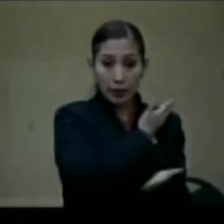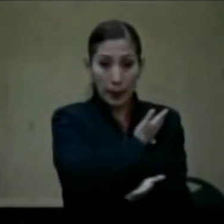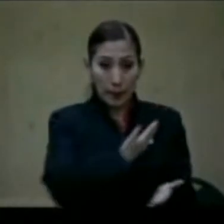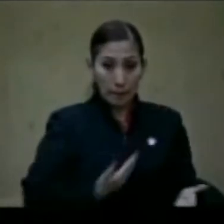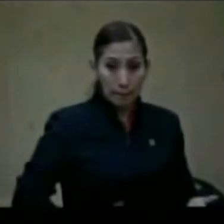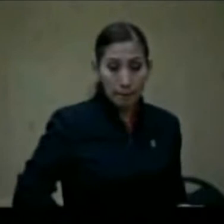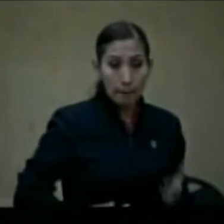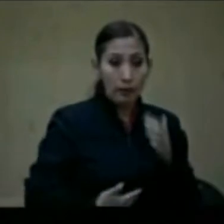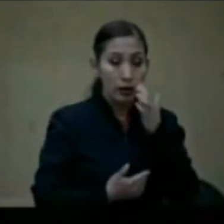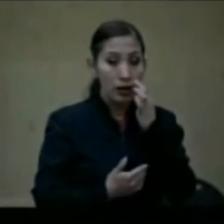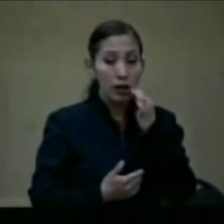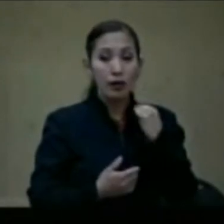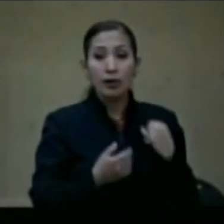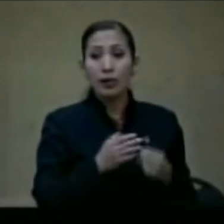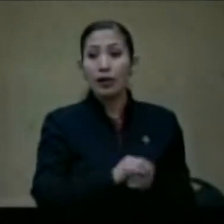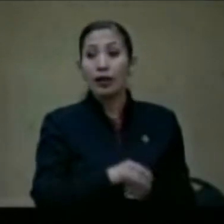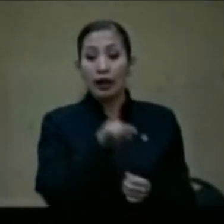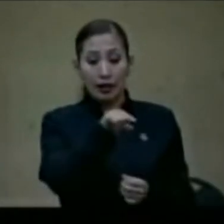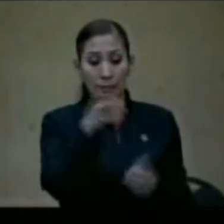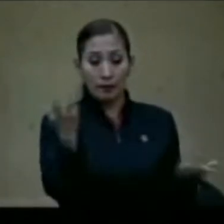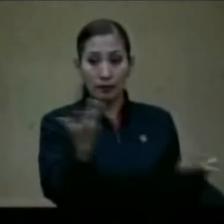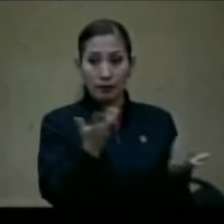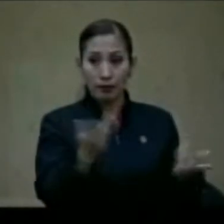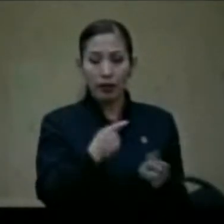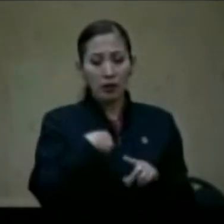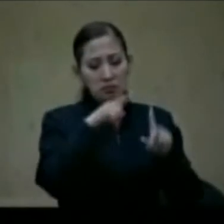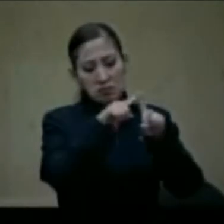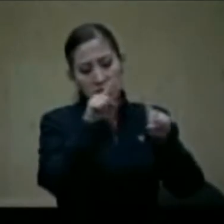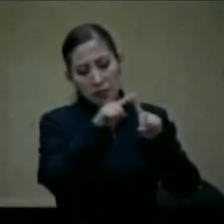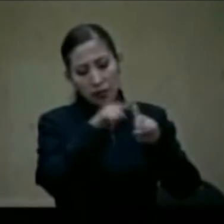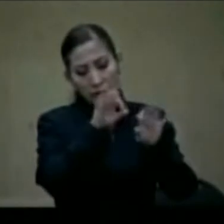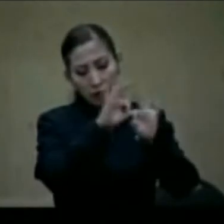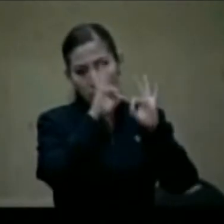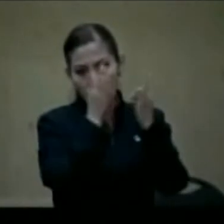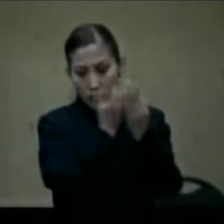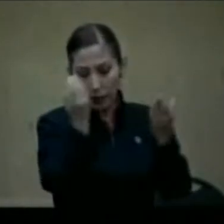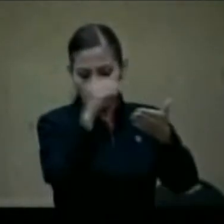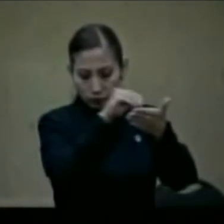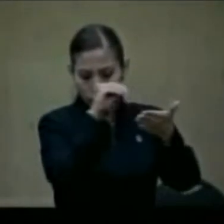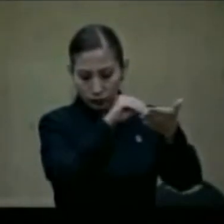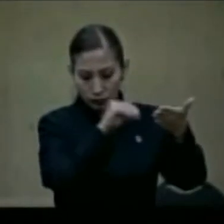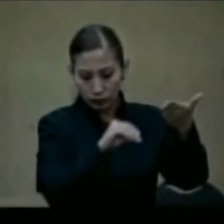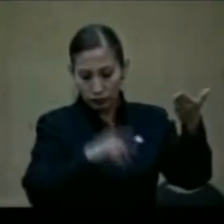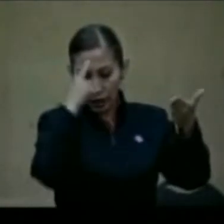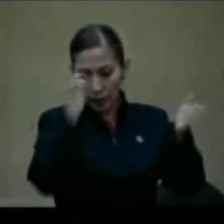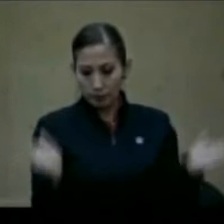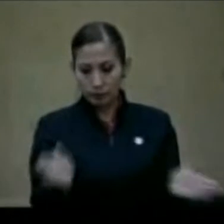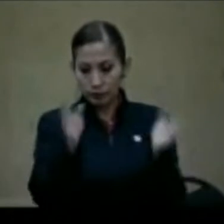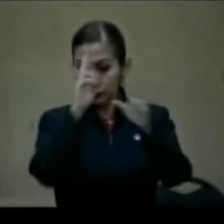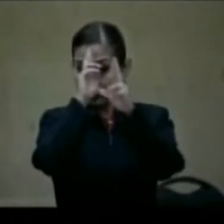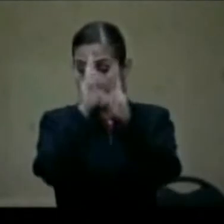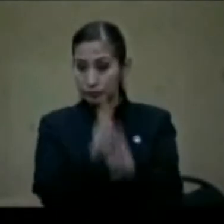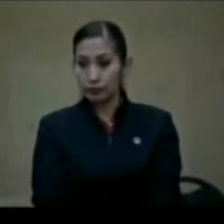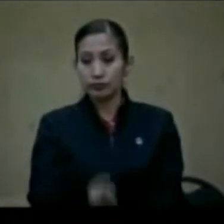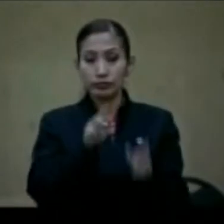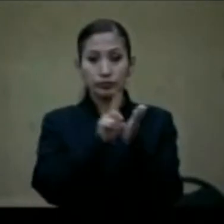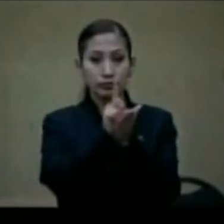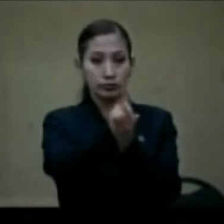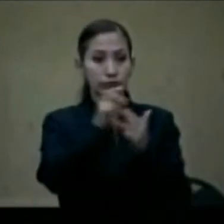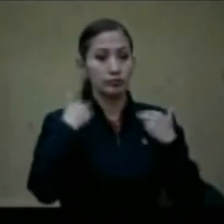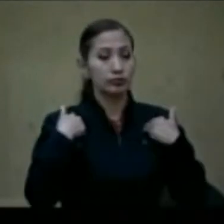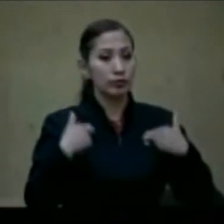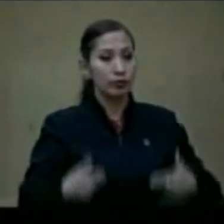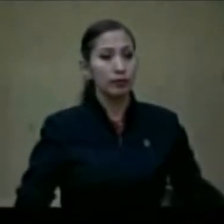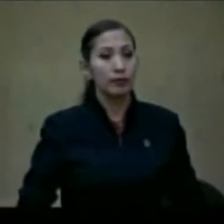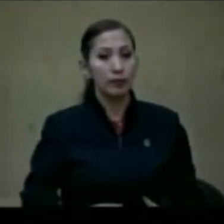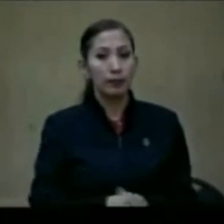del Ministro Silva Mesa, ha creado una serie de herramientas para promover el respeto de los derechos